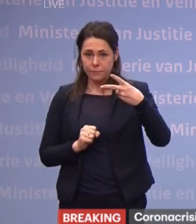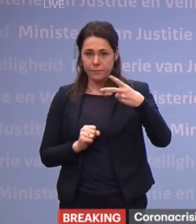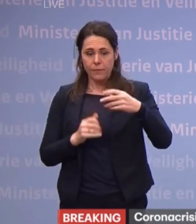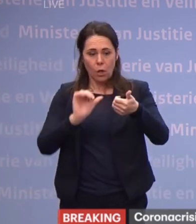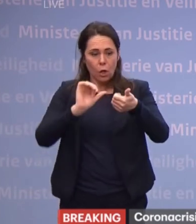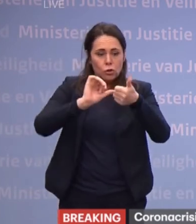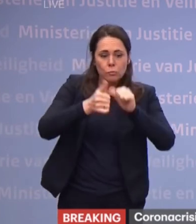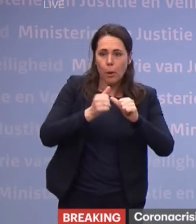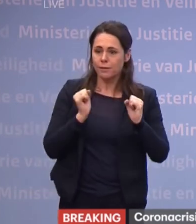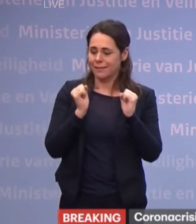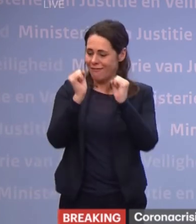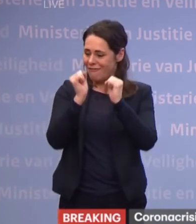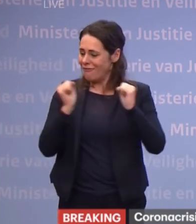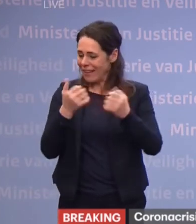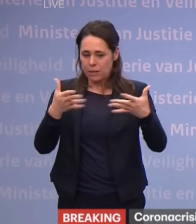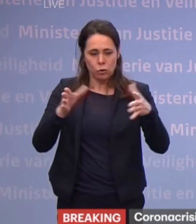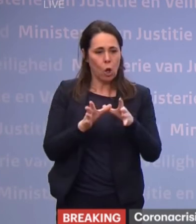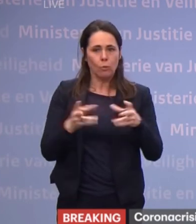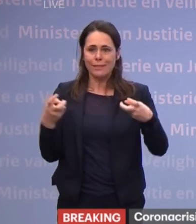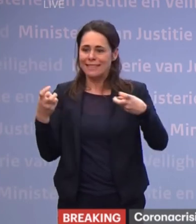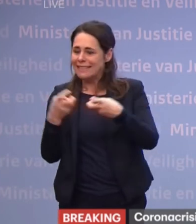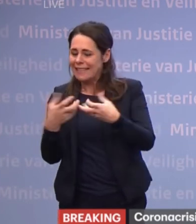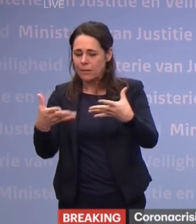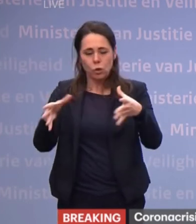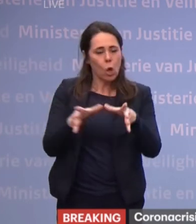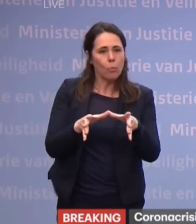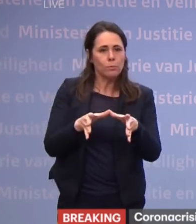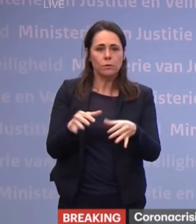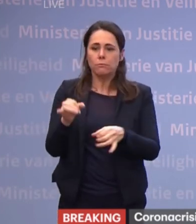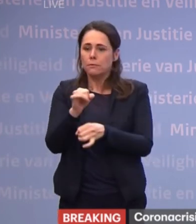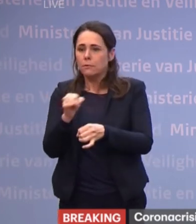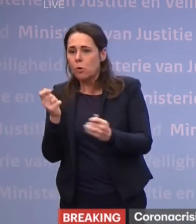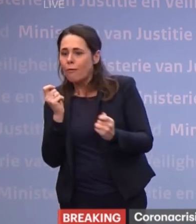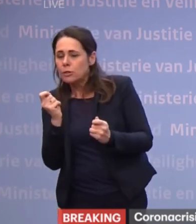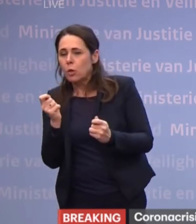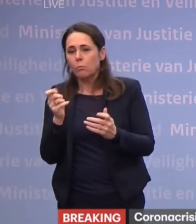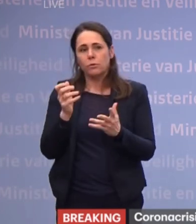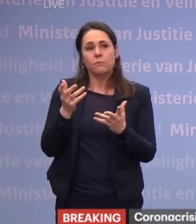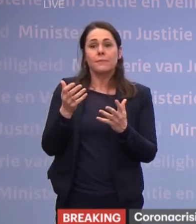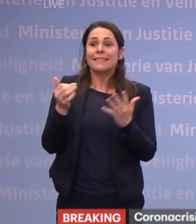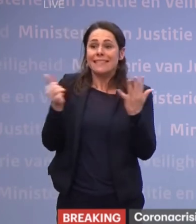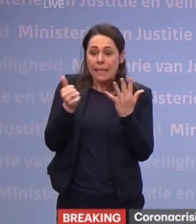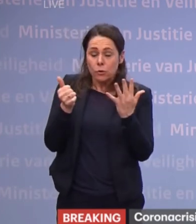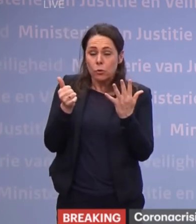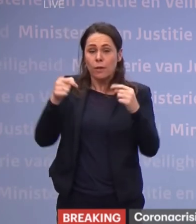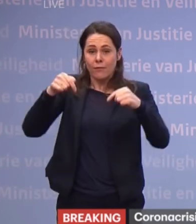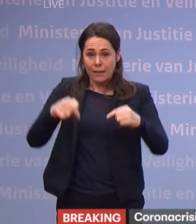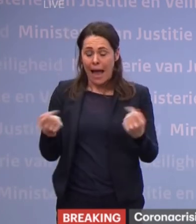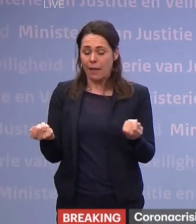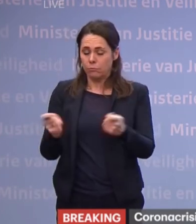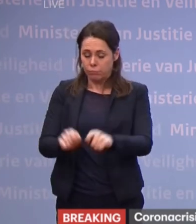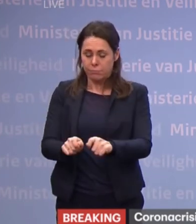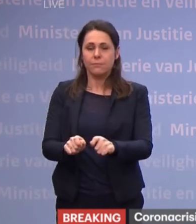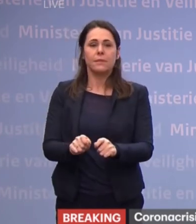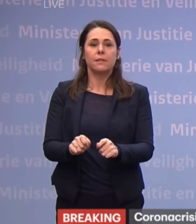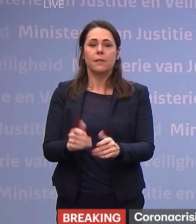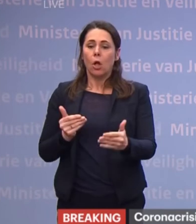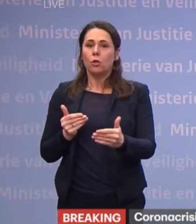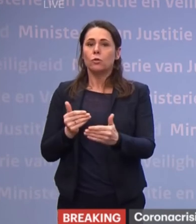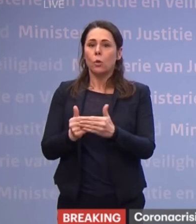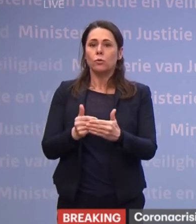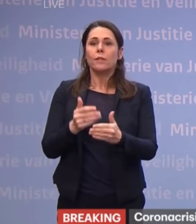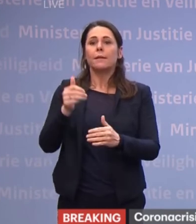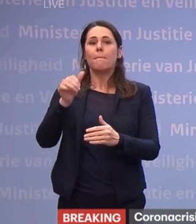fitnessclubs, sauna's, seksclubs en coffeeshops sluiten vanaf 6 uur vandaag en blijven tot en met 6